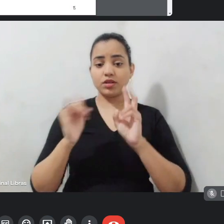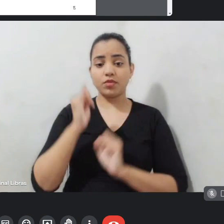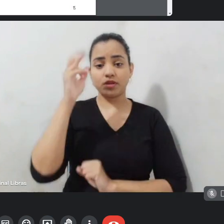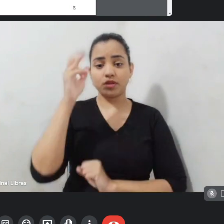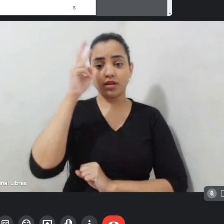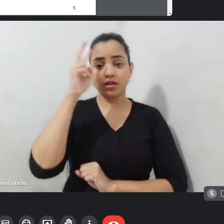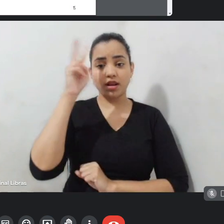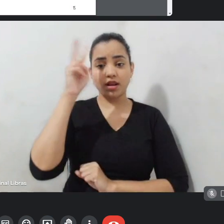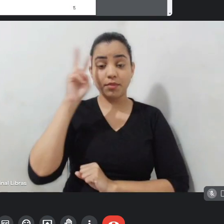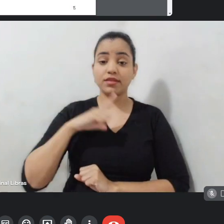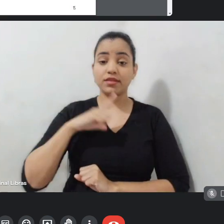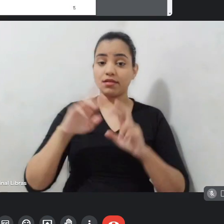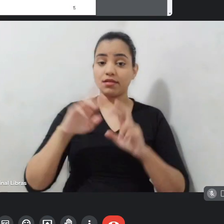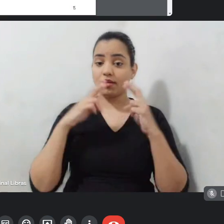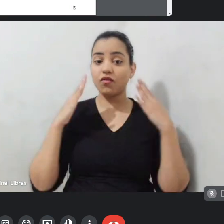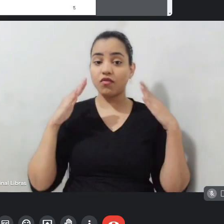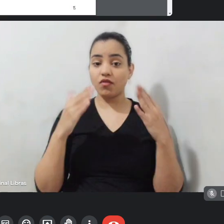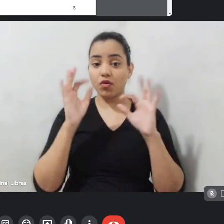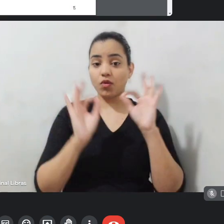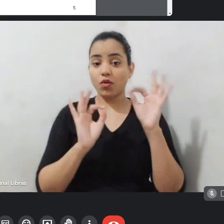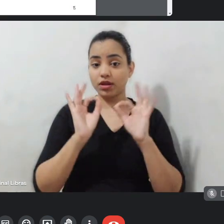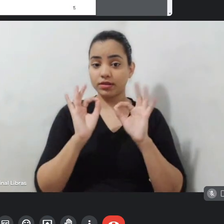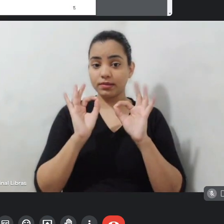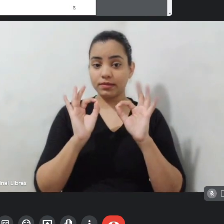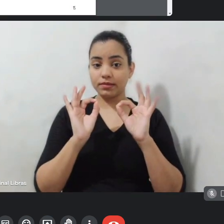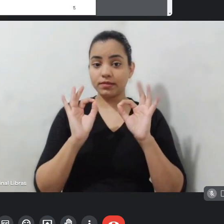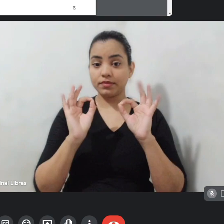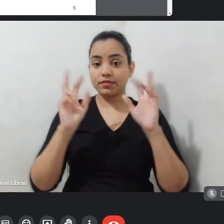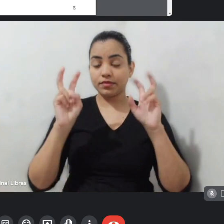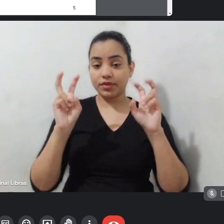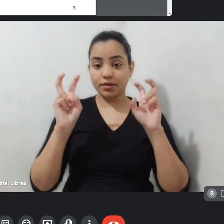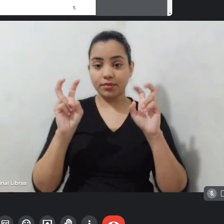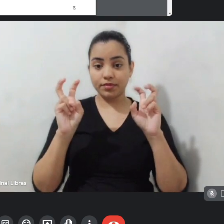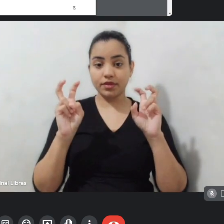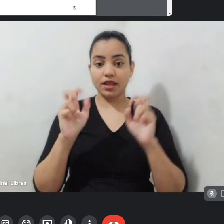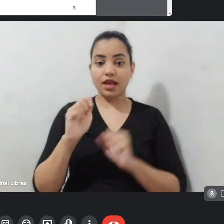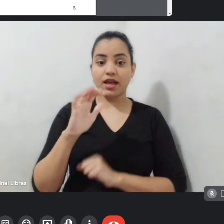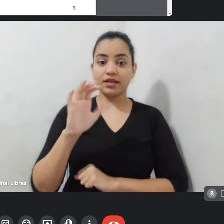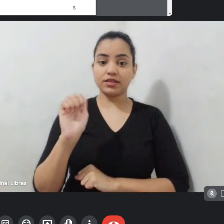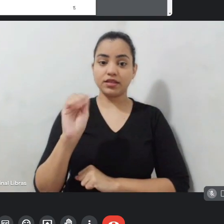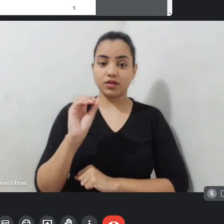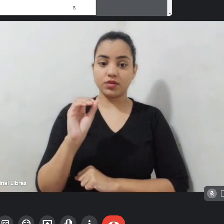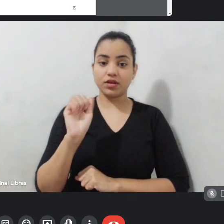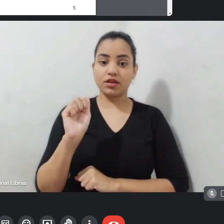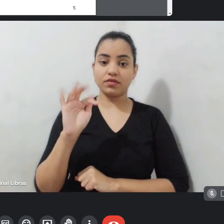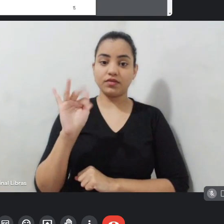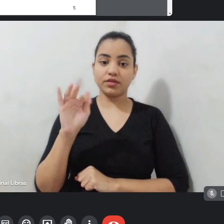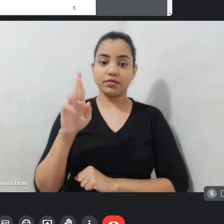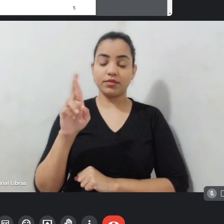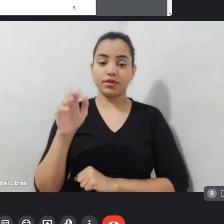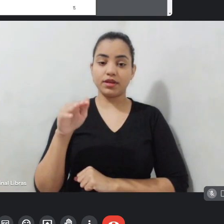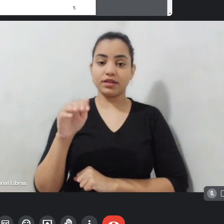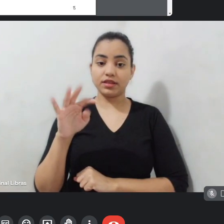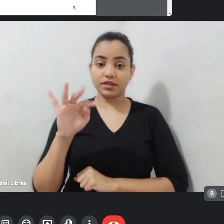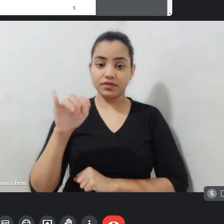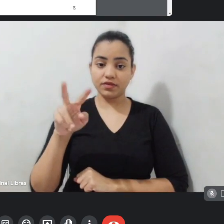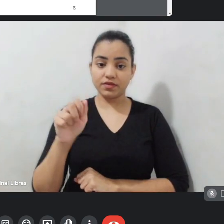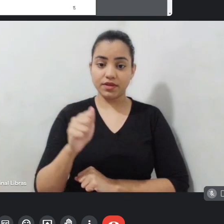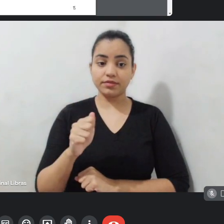sobre essas ações afirmativas. pessoas, então, quem tem acesso ao calendário vai ver que tem um momento que a gente vai conversar com